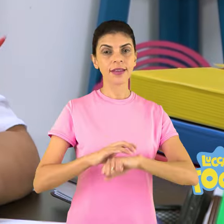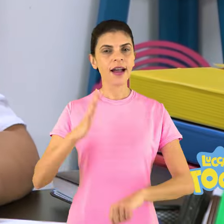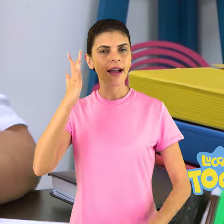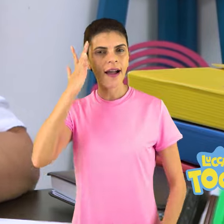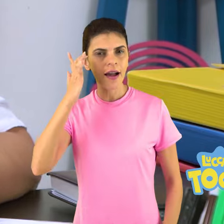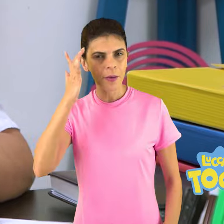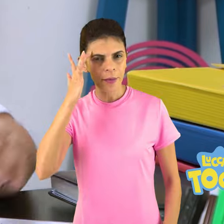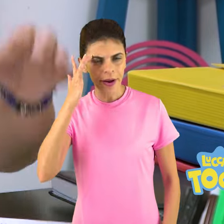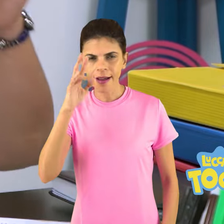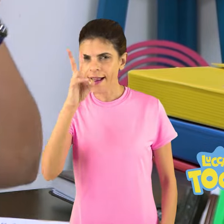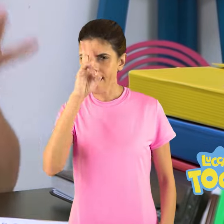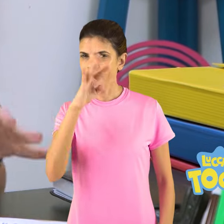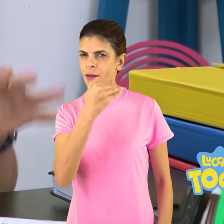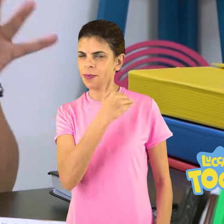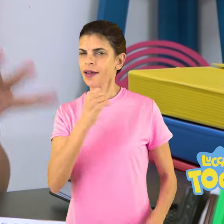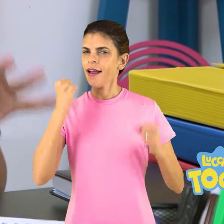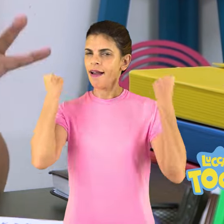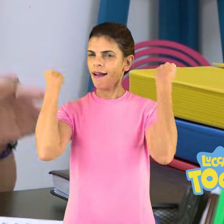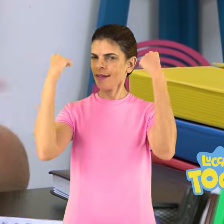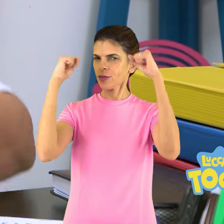educação física vocês vão ter aula de alongamento.